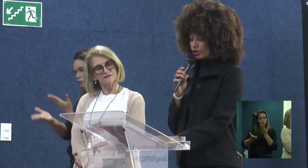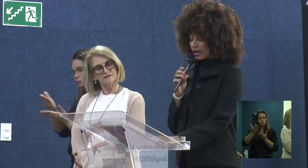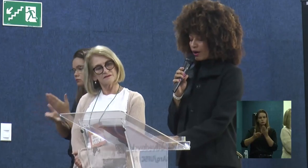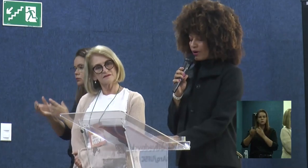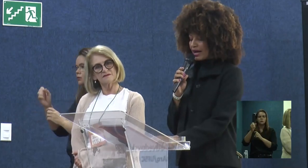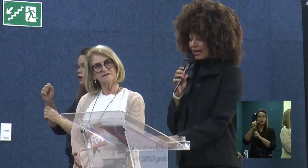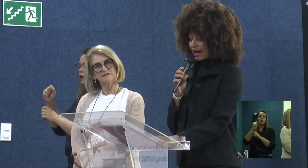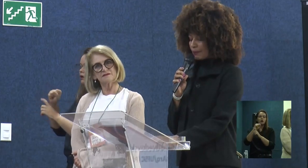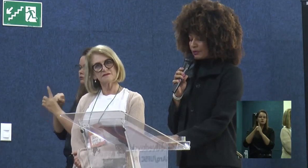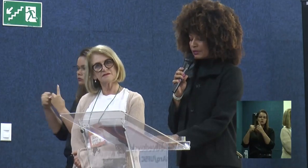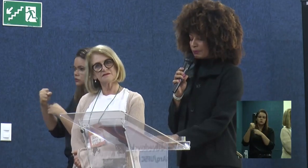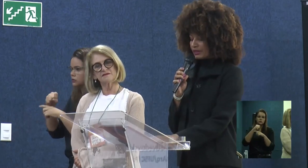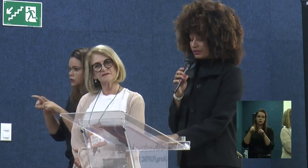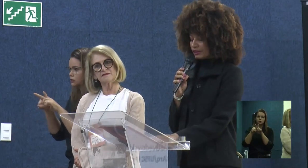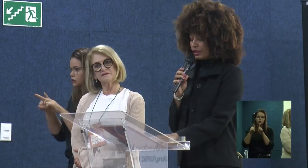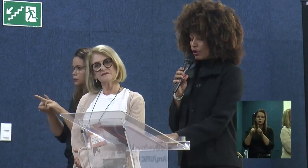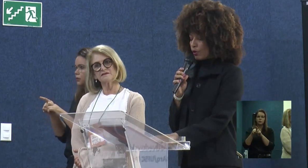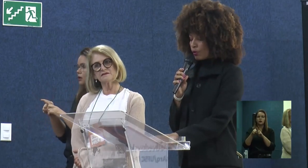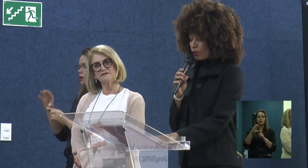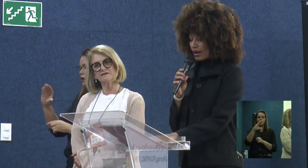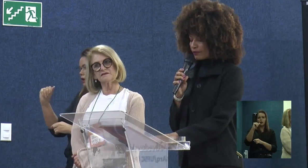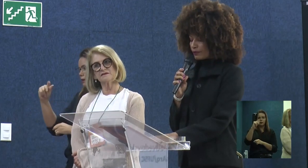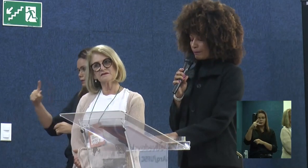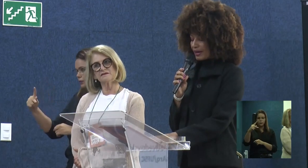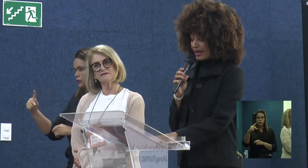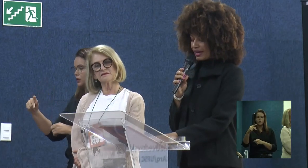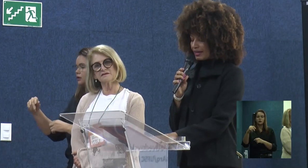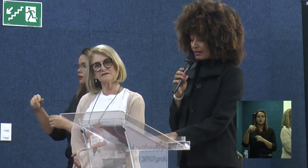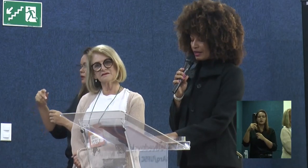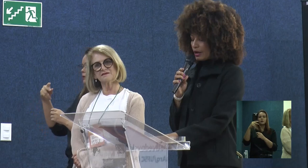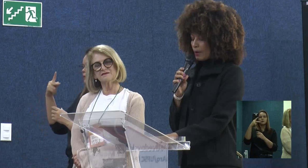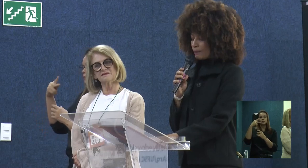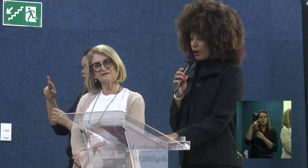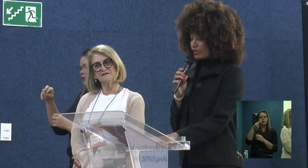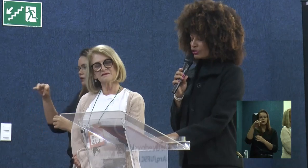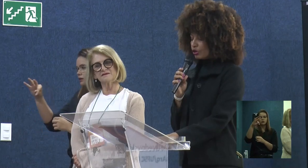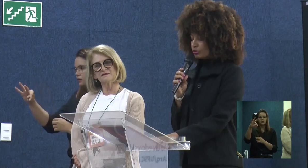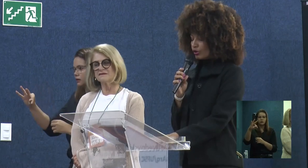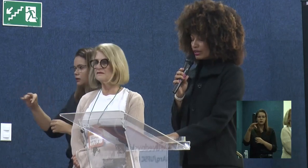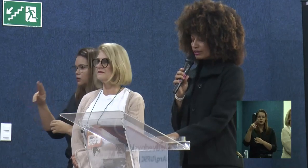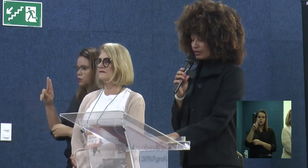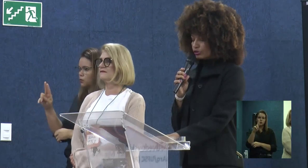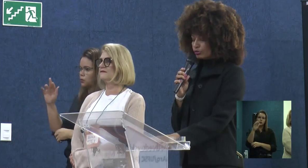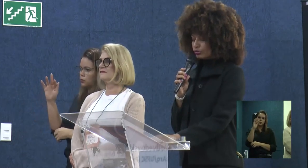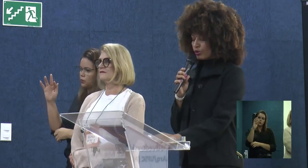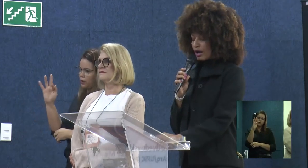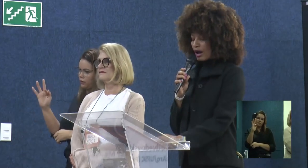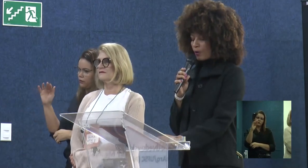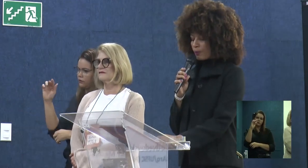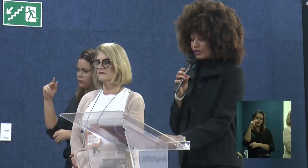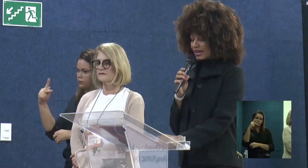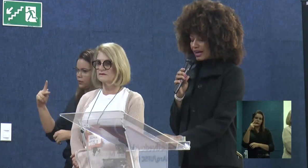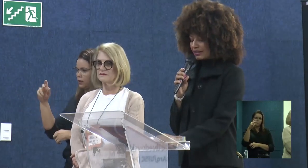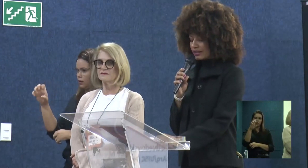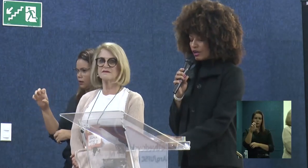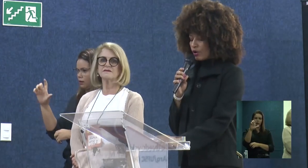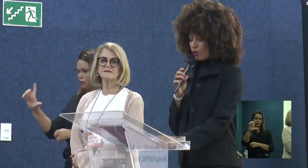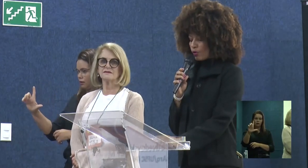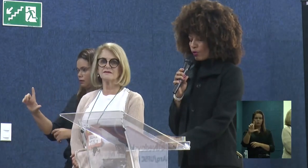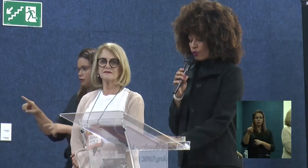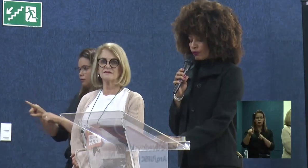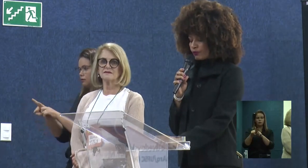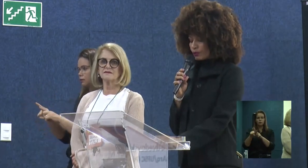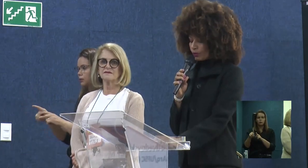projeto institucional CAP Sprint UFPL, pós-doutoranda junto ao Pós